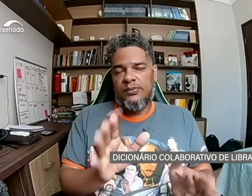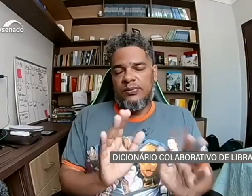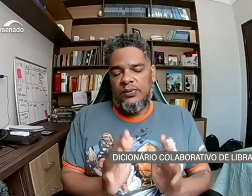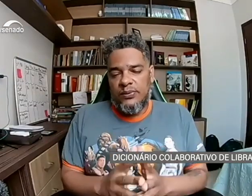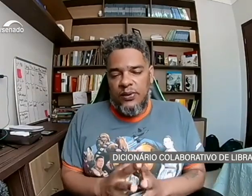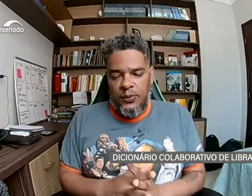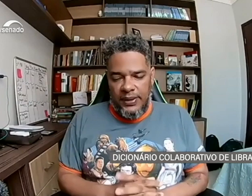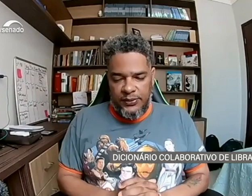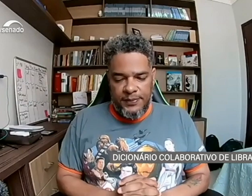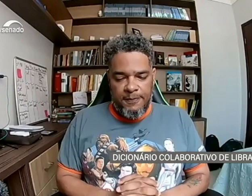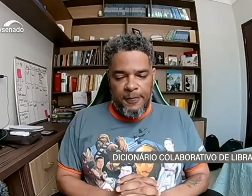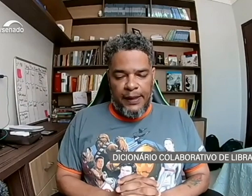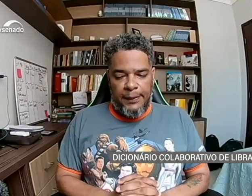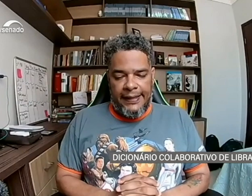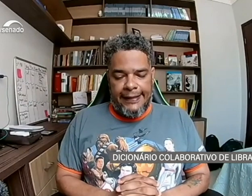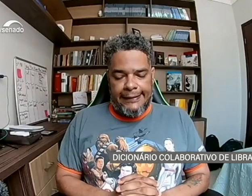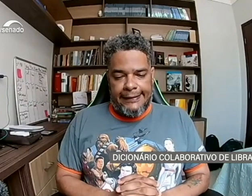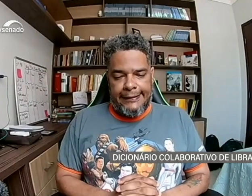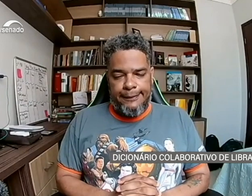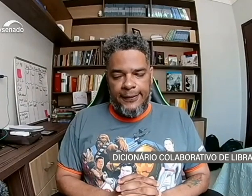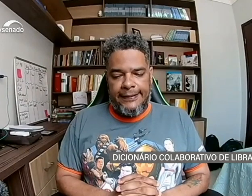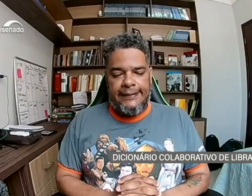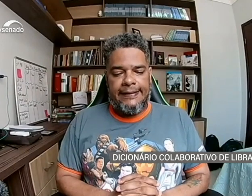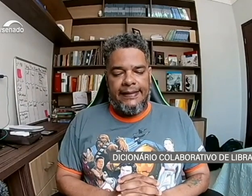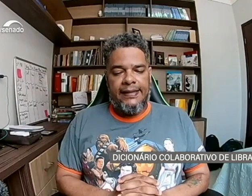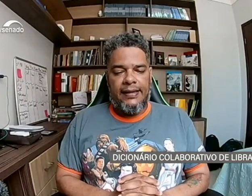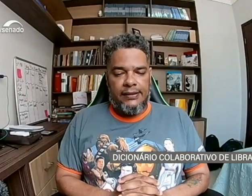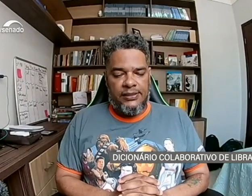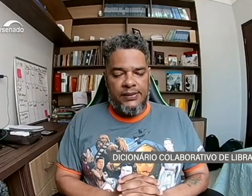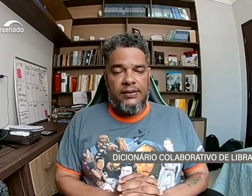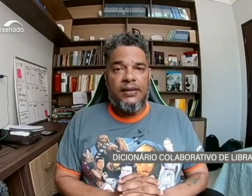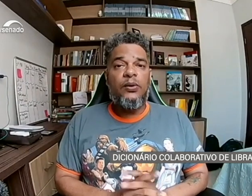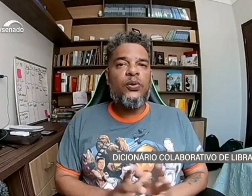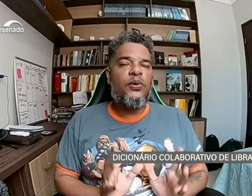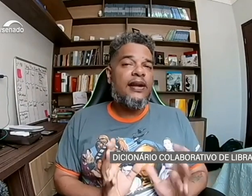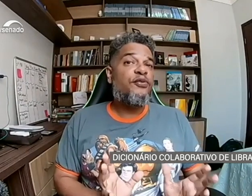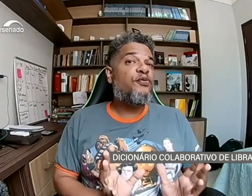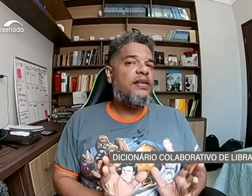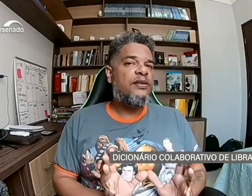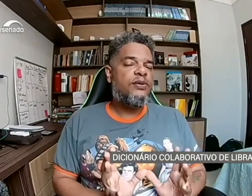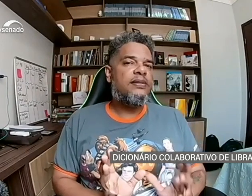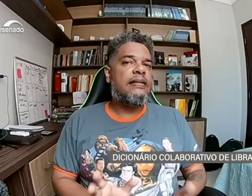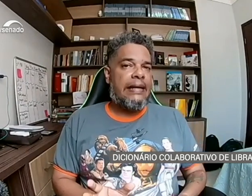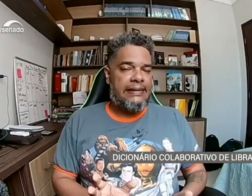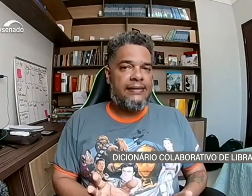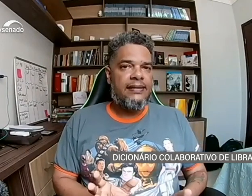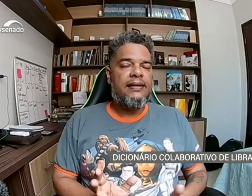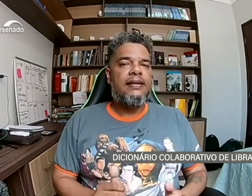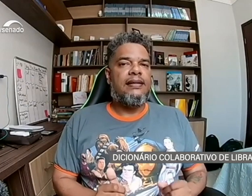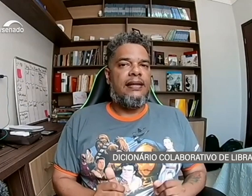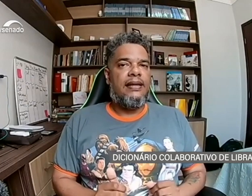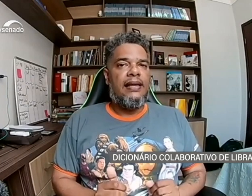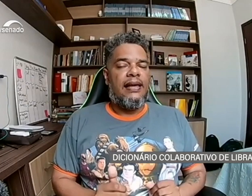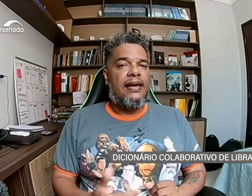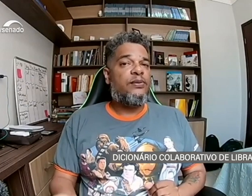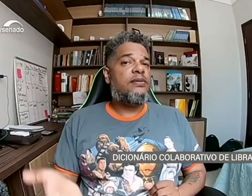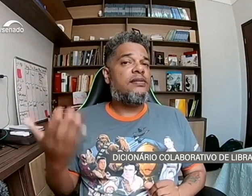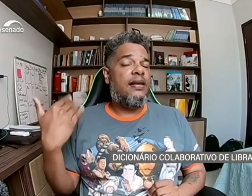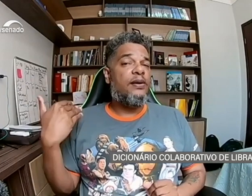documento bem importante, né? Que chama-se Iconografia dos Sinais, né? É do século